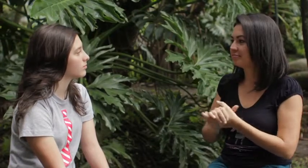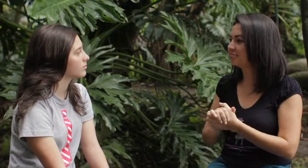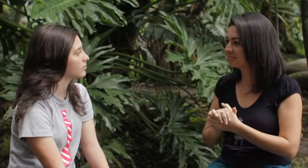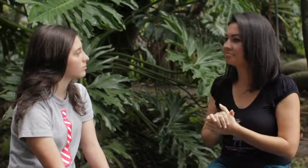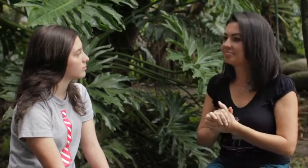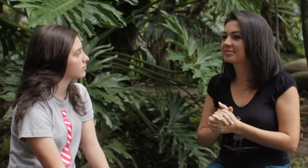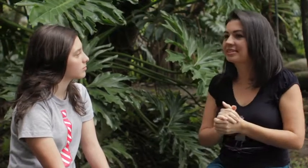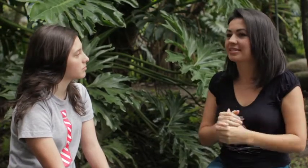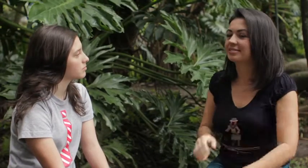familia